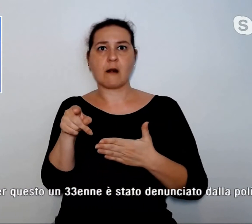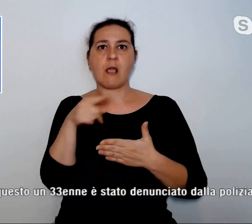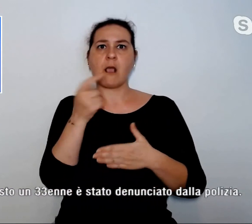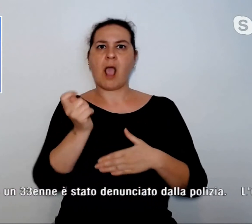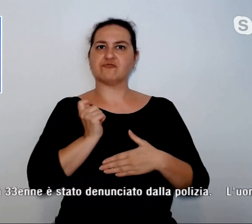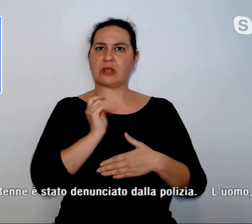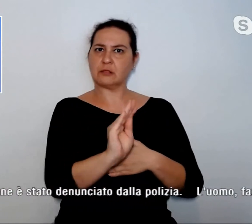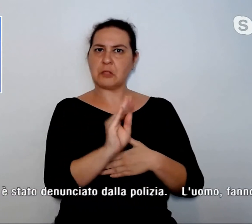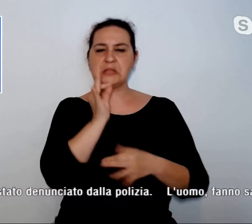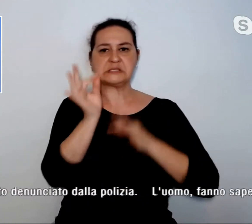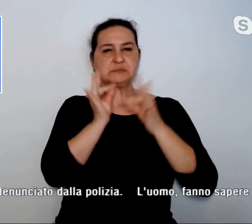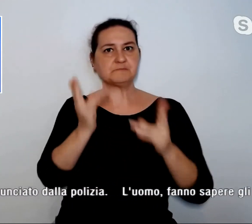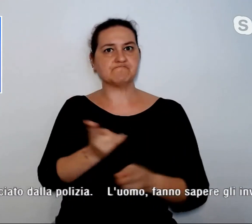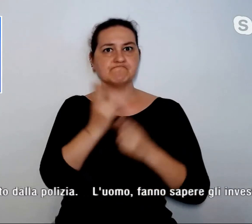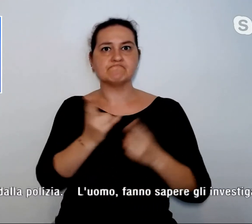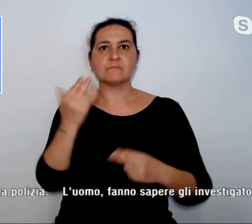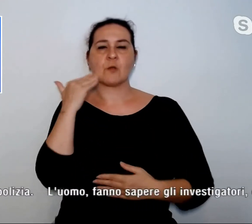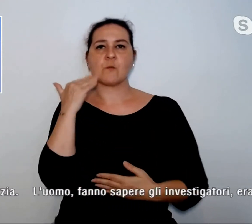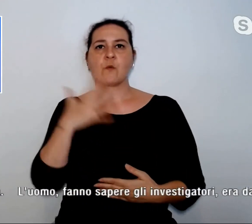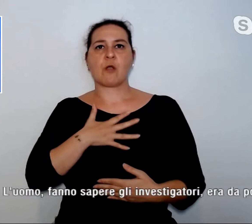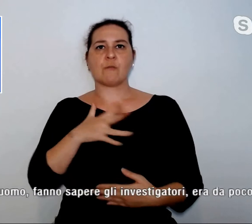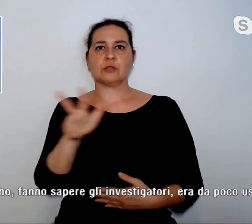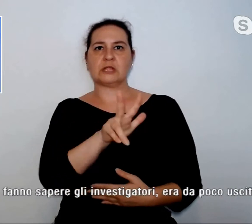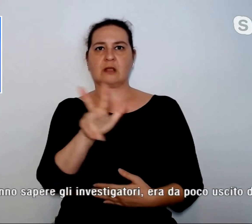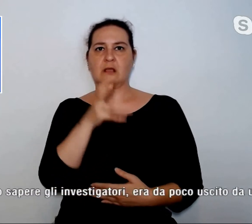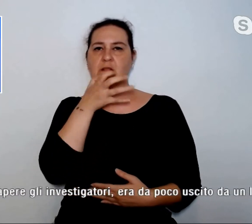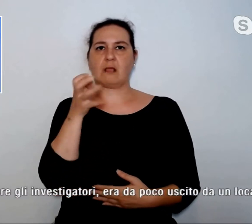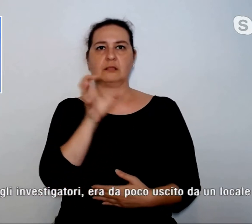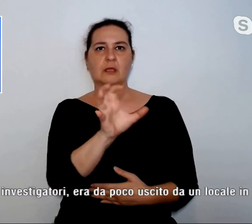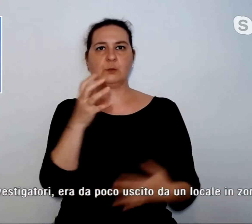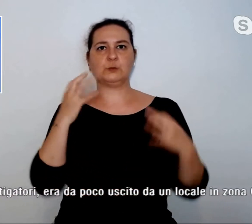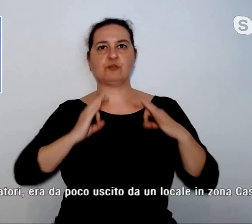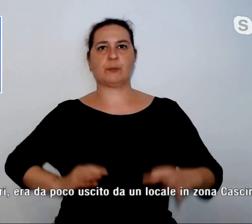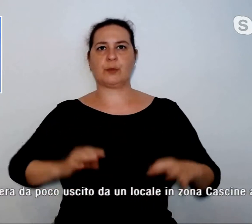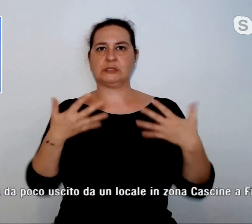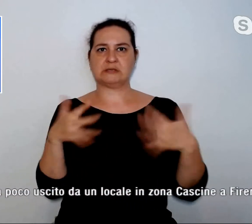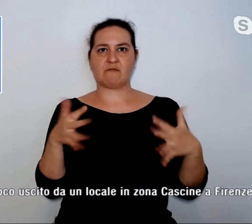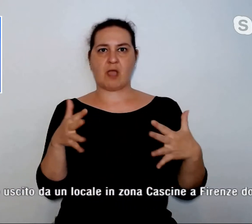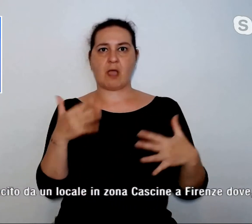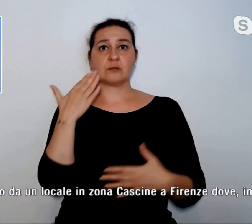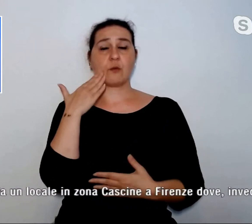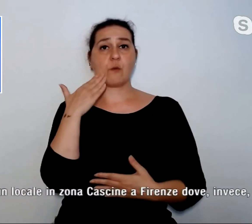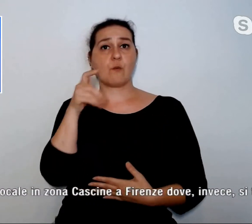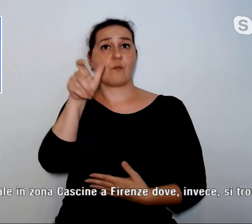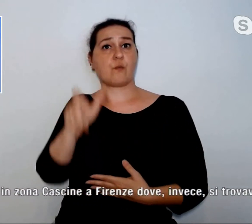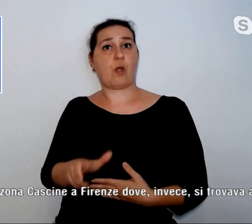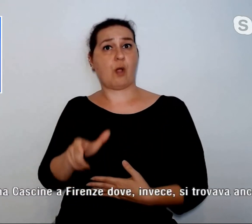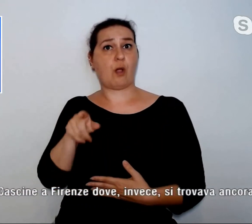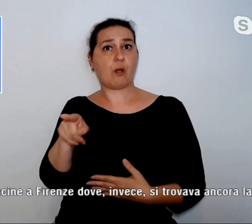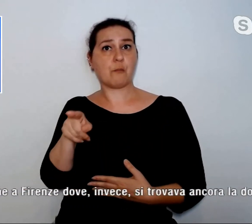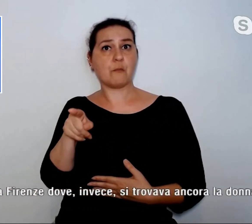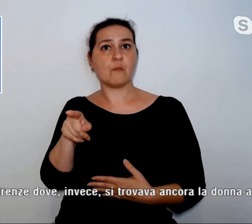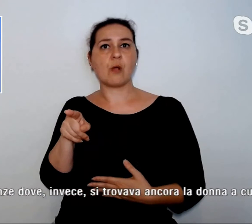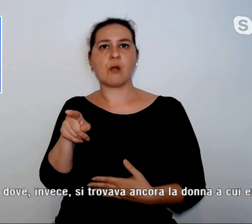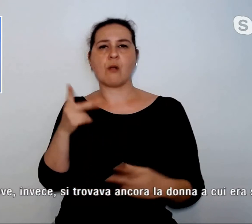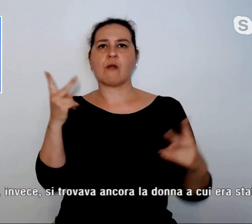Per questo un 33enne è stato denunciato dalla polizia. L'uomo, fanno sapere gli investigatori, era da poco uscito